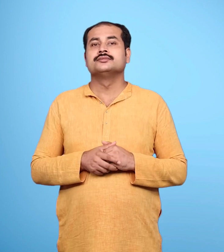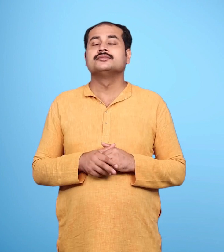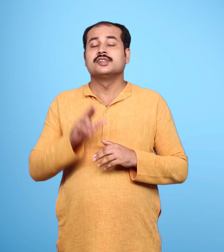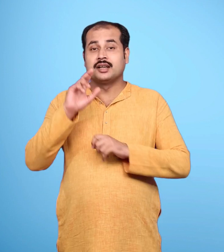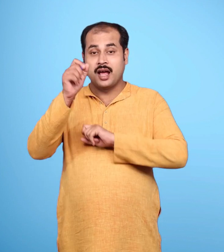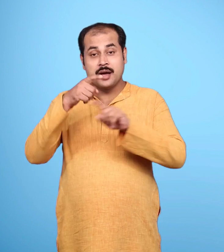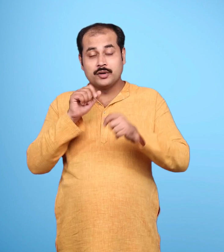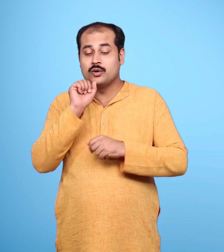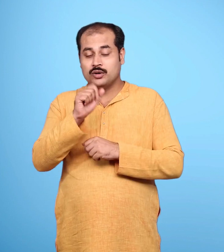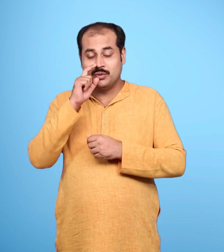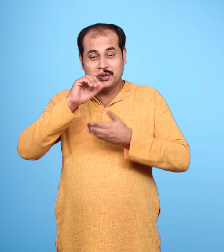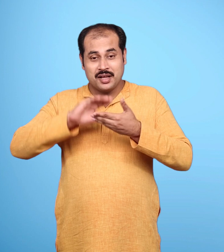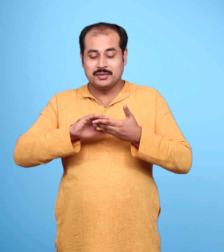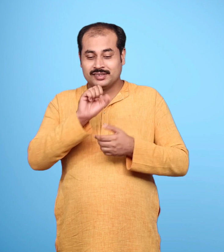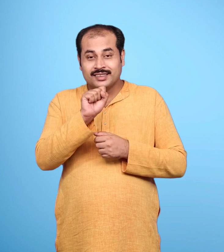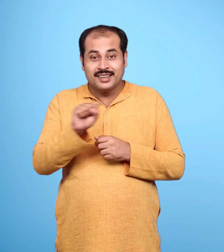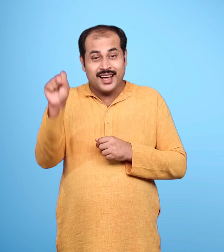सीता वह आवाज सुनकर विजलित हो गई